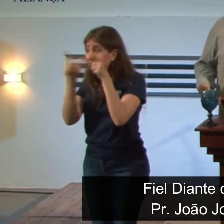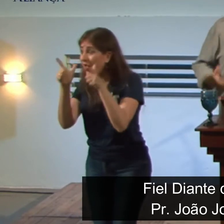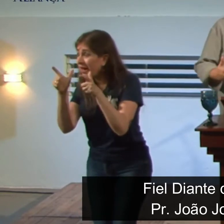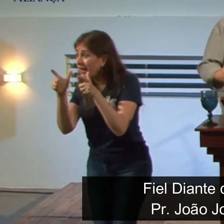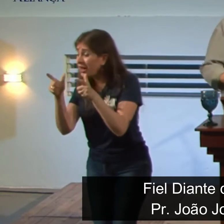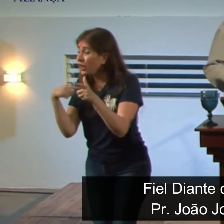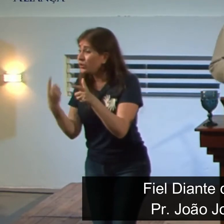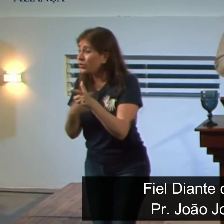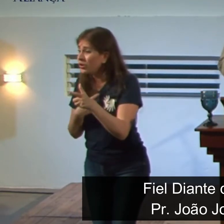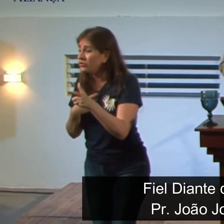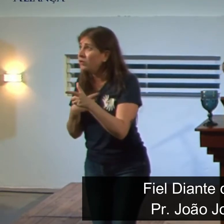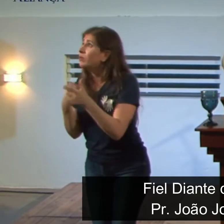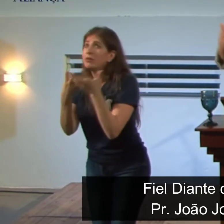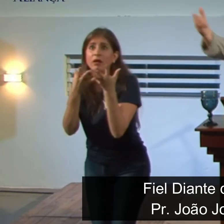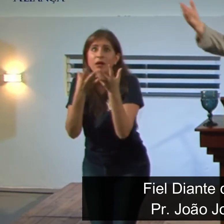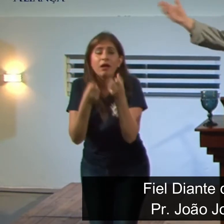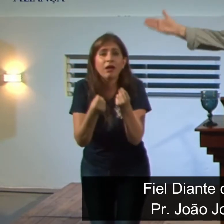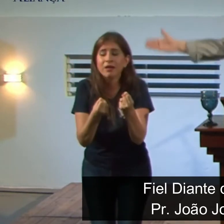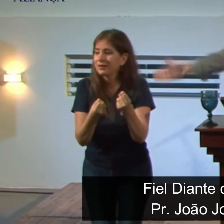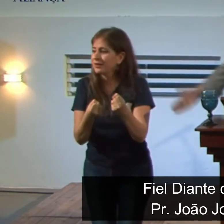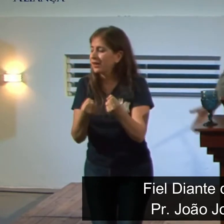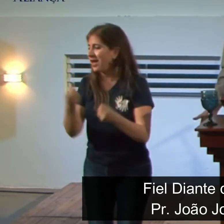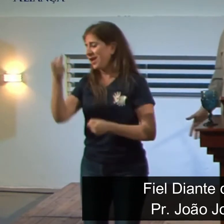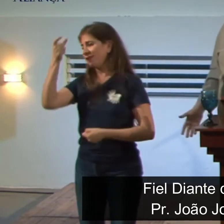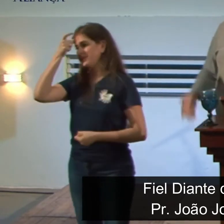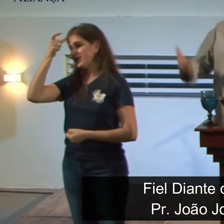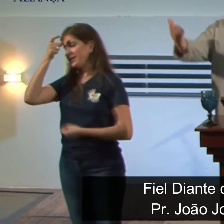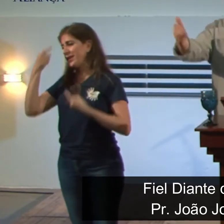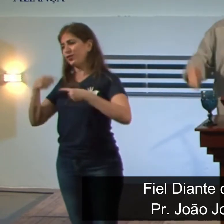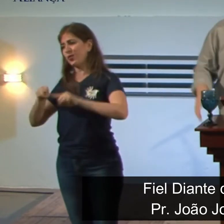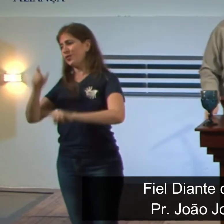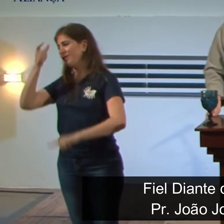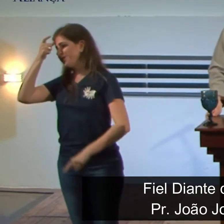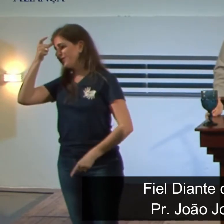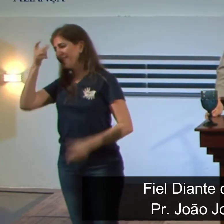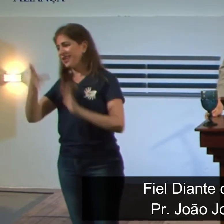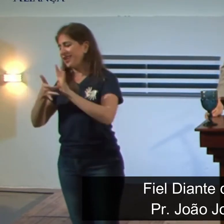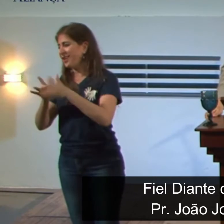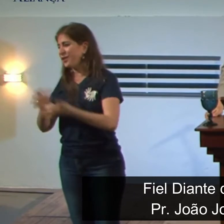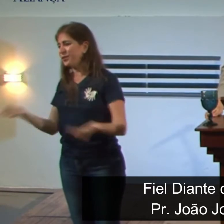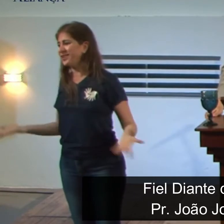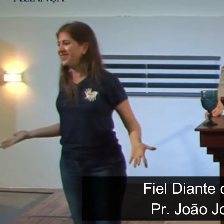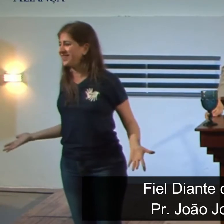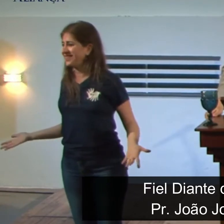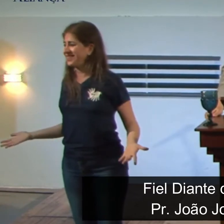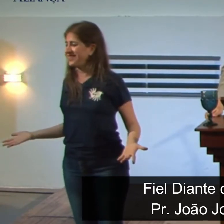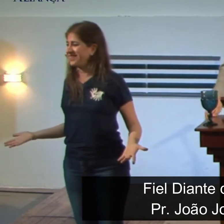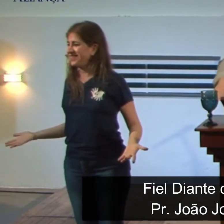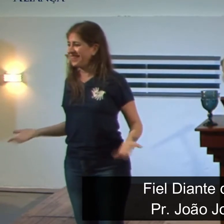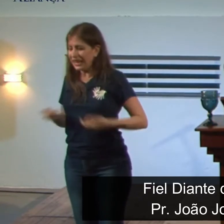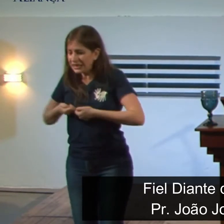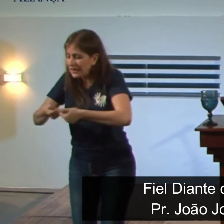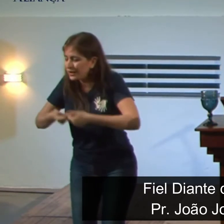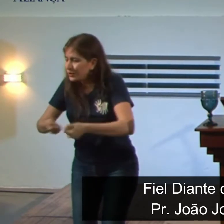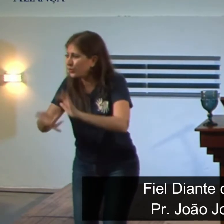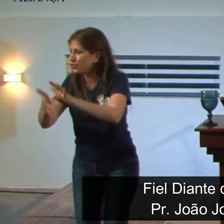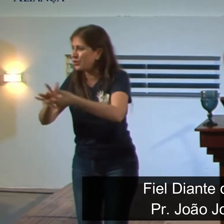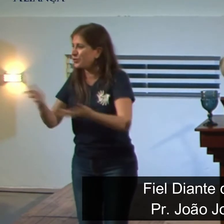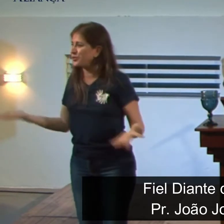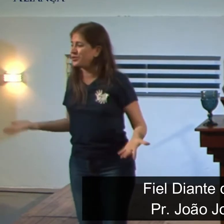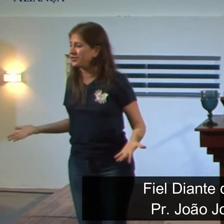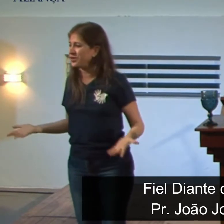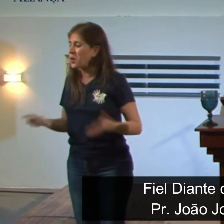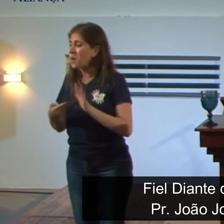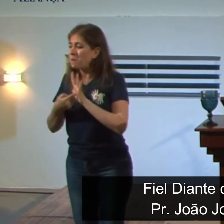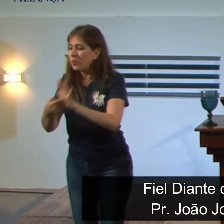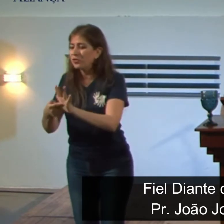cair. Só pra você ter uma noção, Satanás tentou o próprio filho de Deus, irmão, não é você que ele vai deixar de tentar. E ele sempre vai oferecer